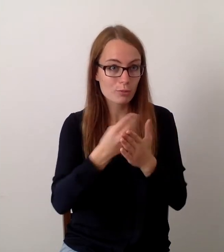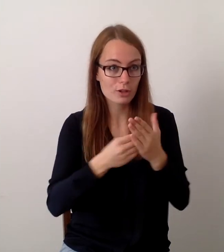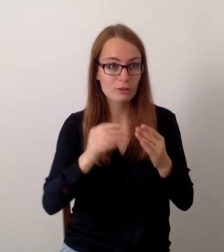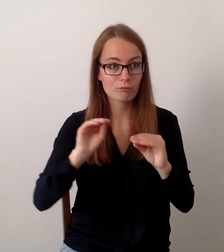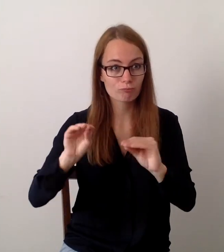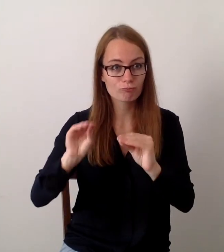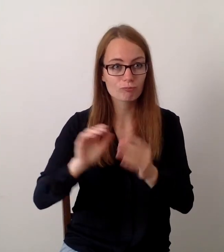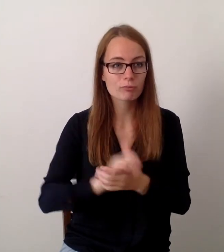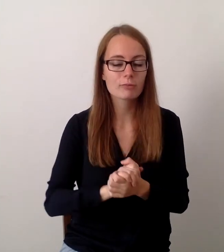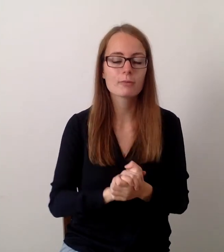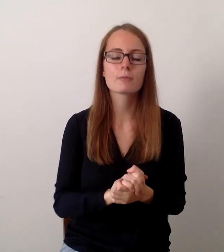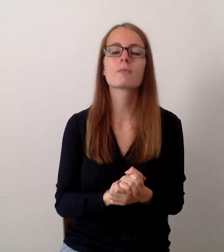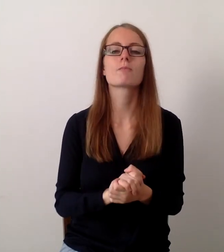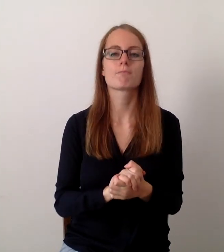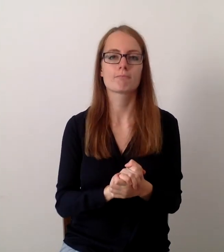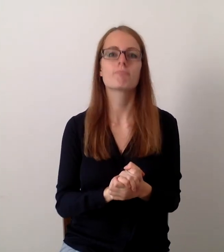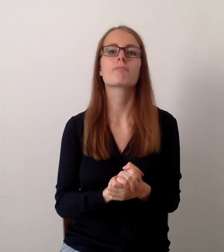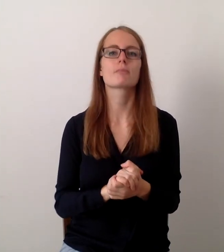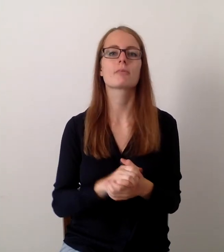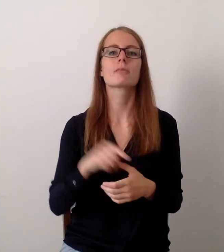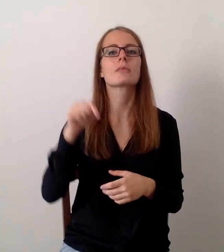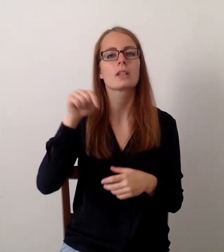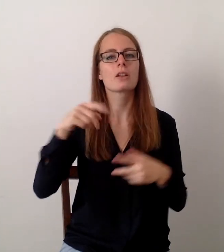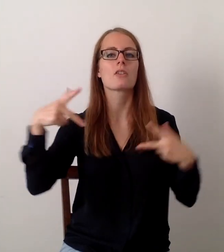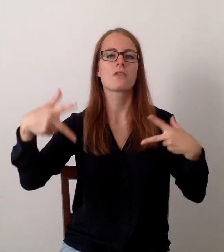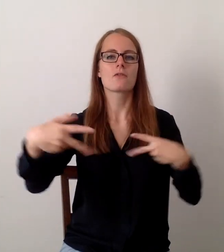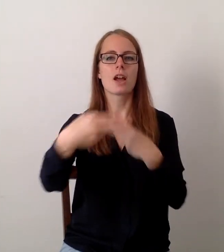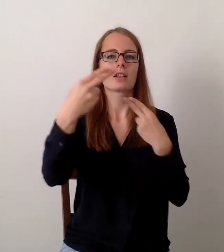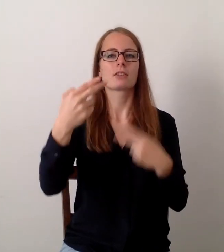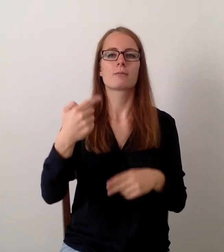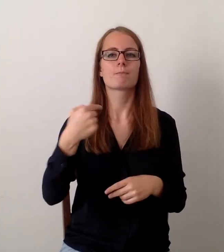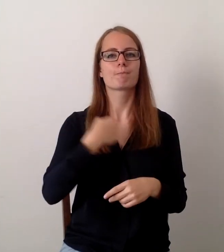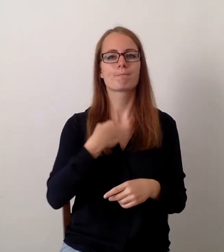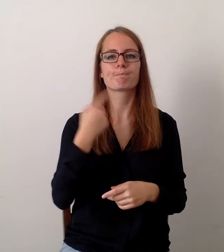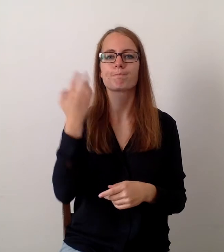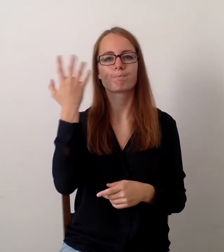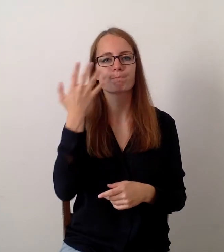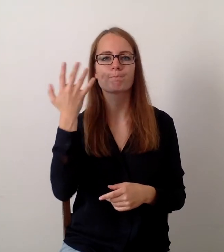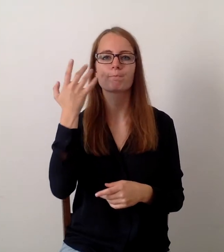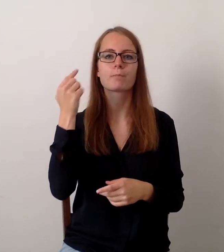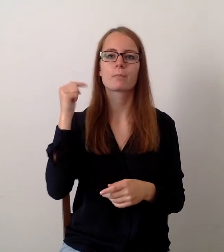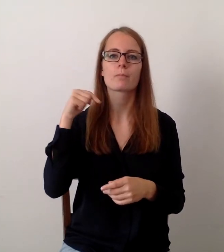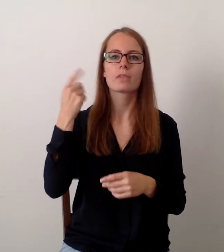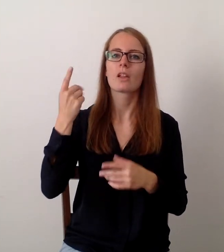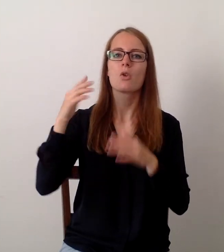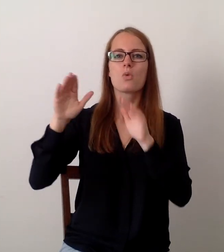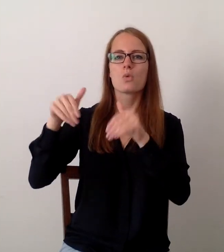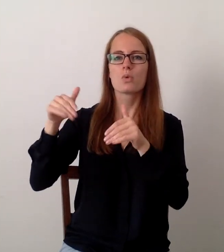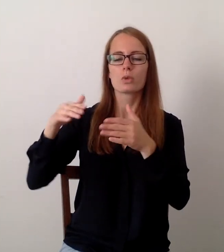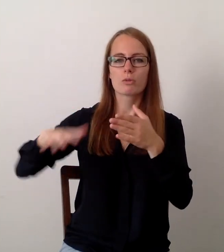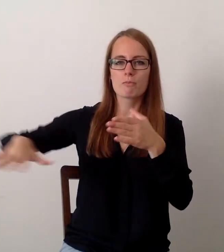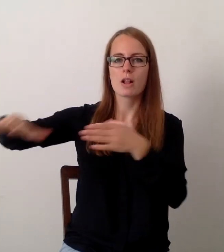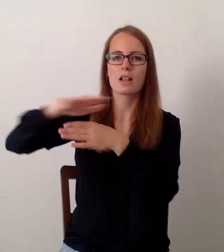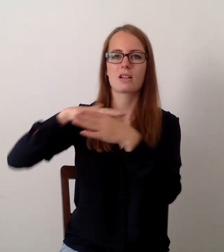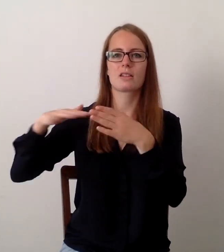auszubilden. Das ist die Phase gewesen, wo ich so langsam in eine andere Richtung gegangen bin